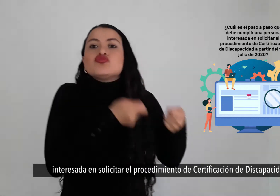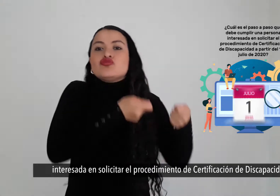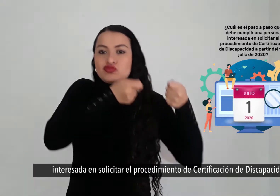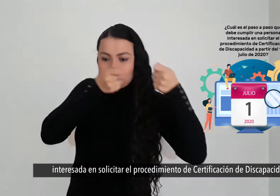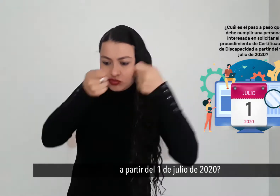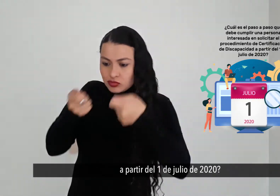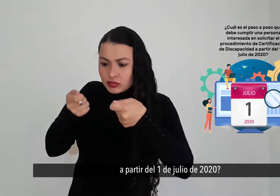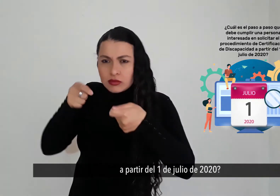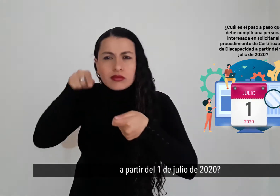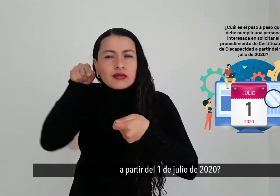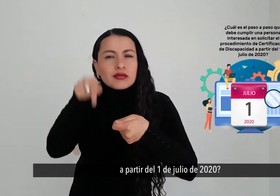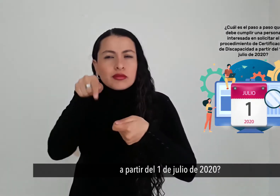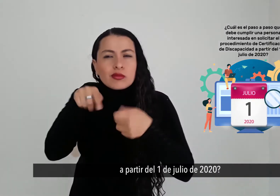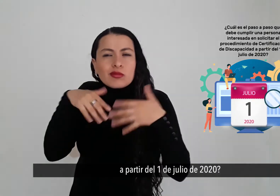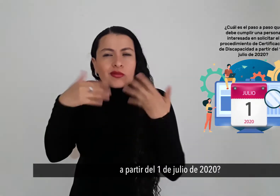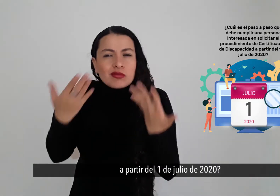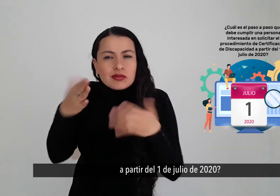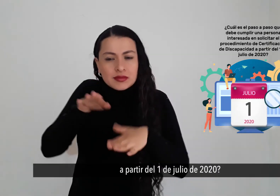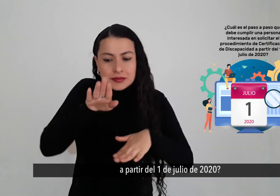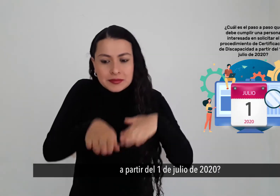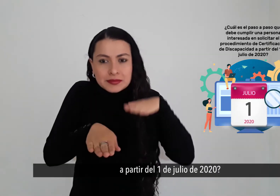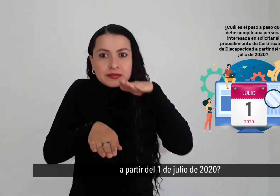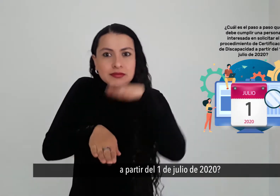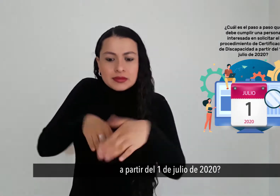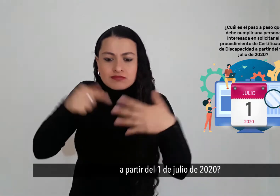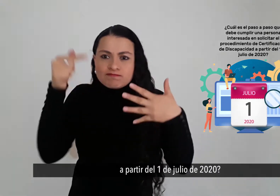a partir del 1 de julio de 2020?